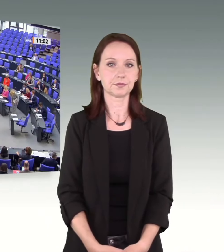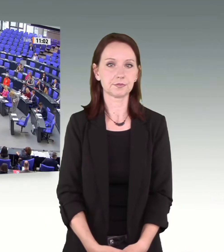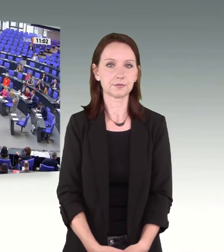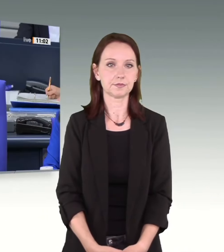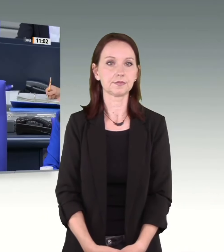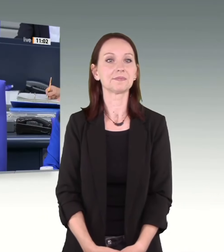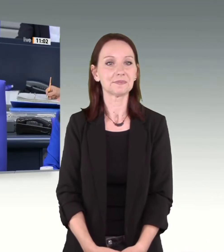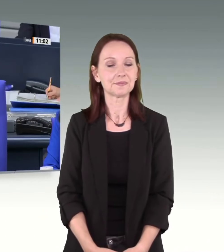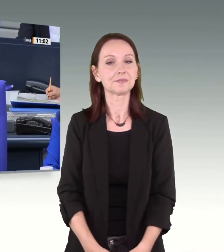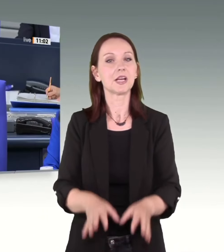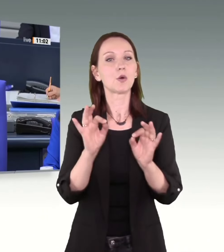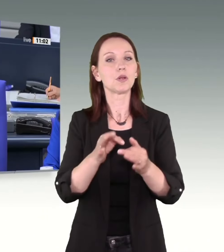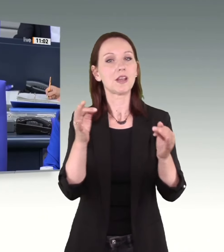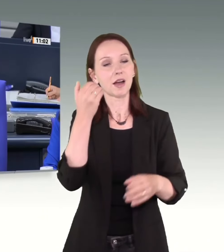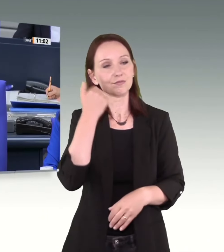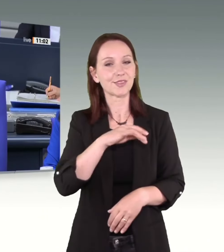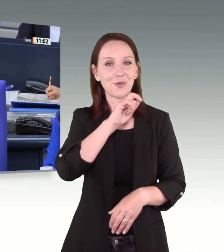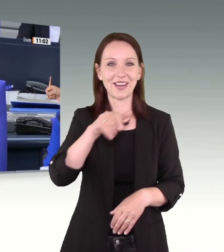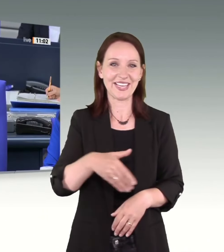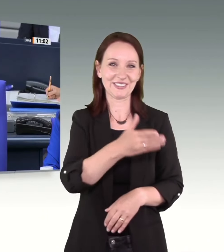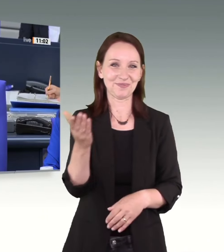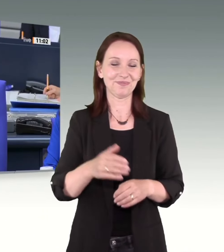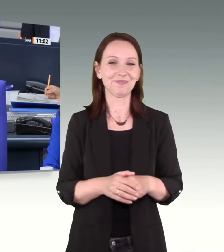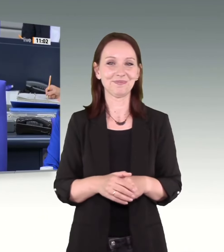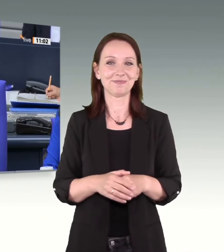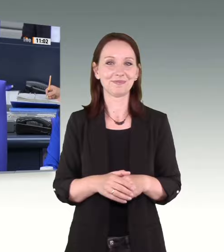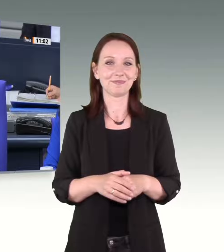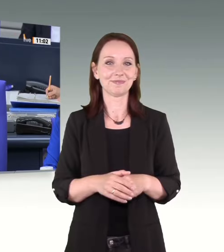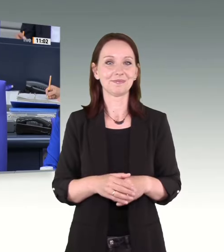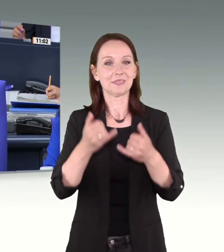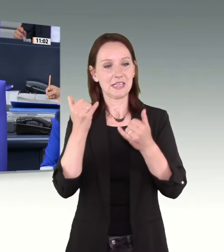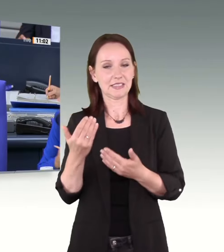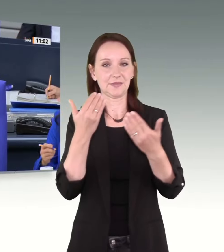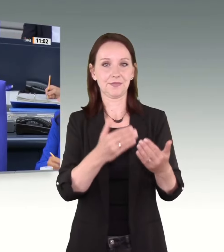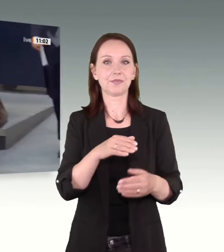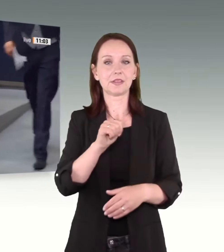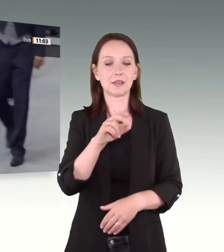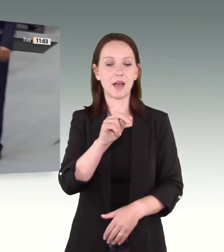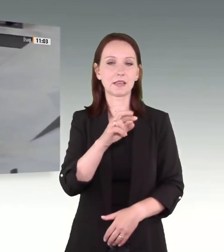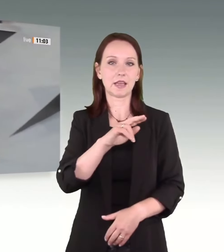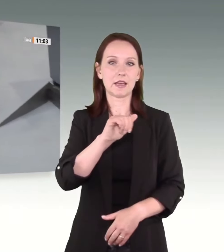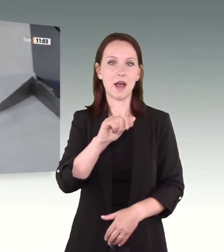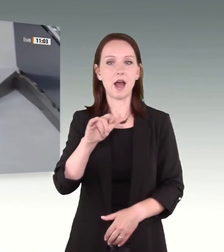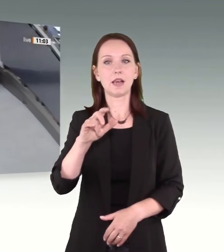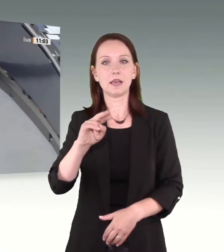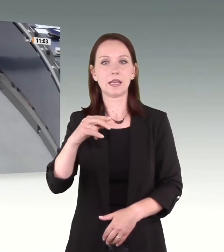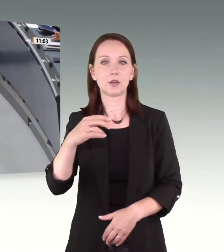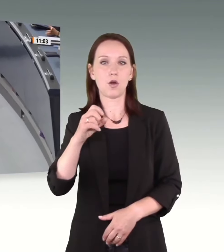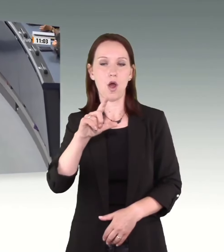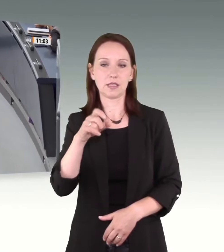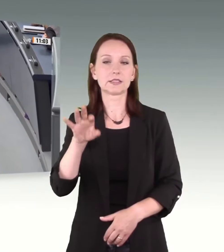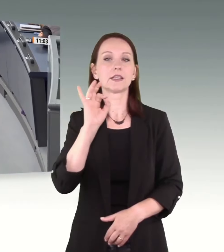Guten Tag, liebe Kolleginnen und Kollegen. Das Wort hat die Kollegin Andrea Lindholz für die CDU-CSU-Fraktion.